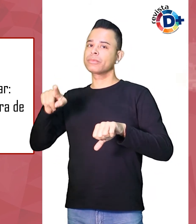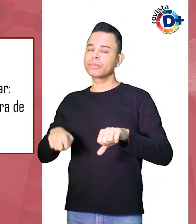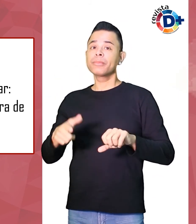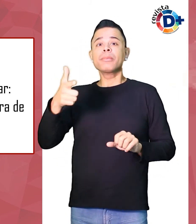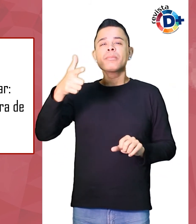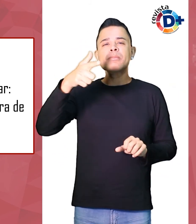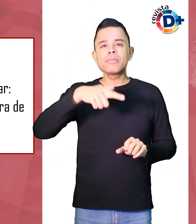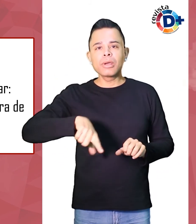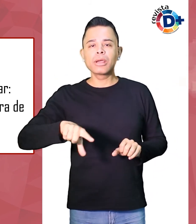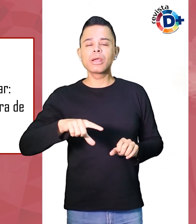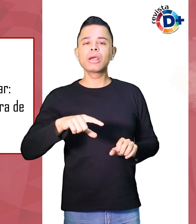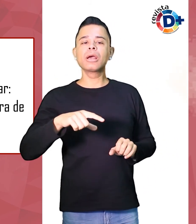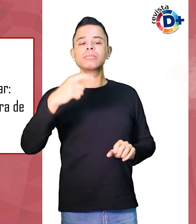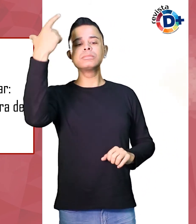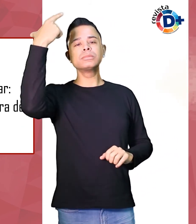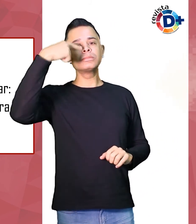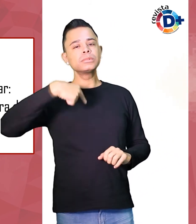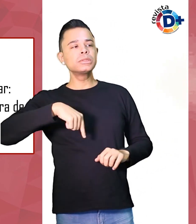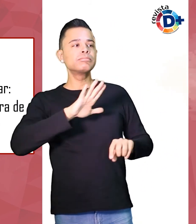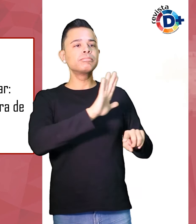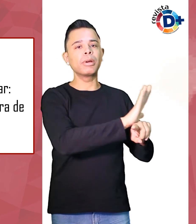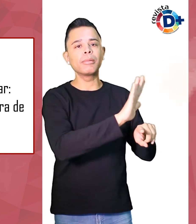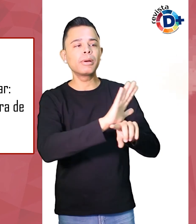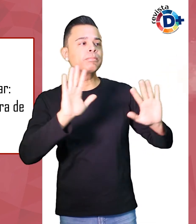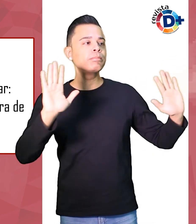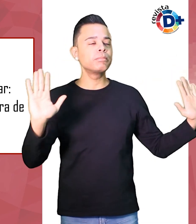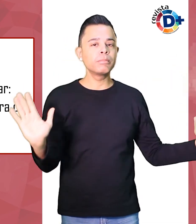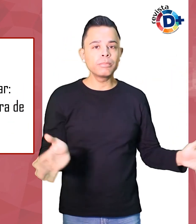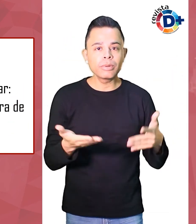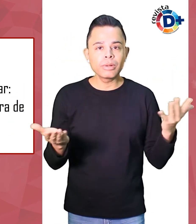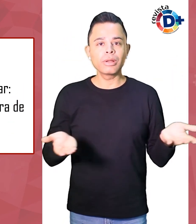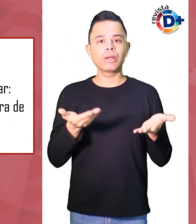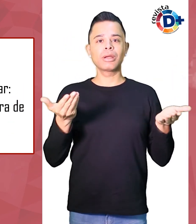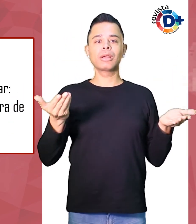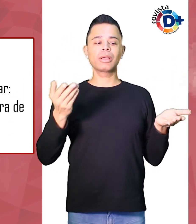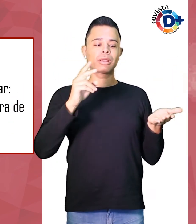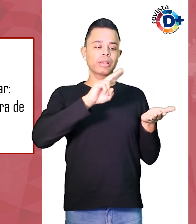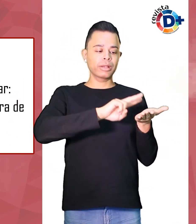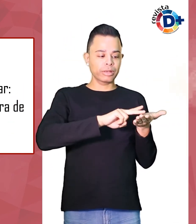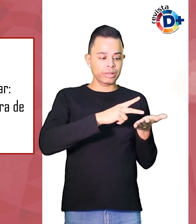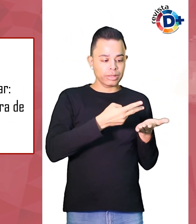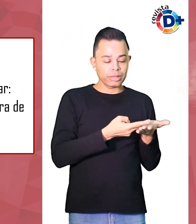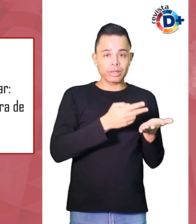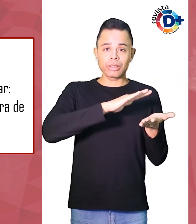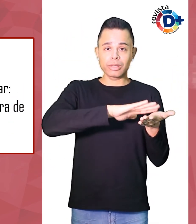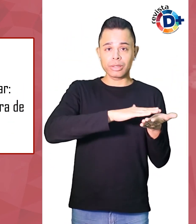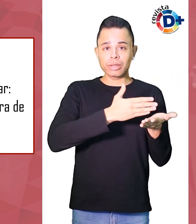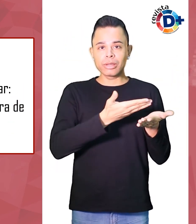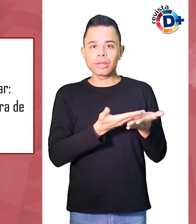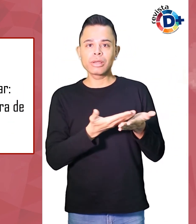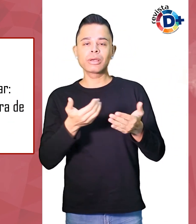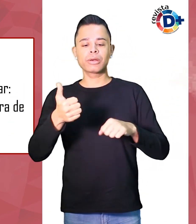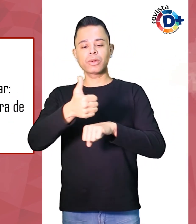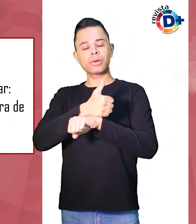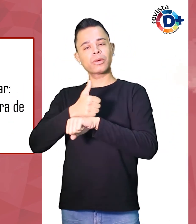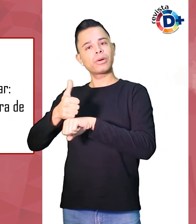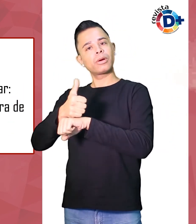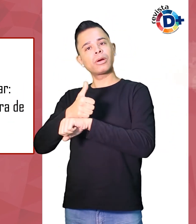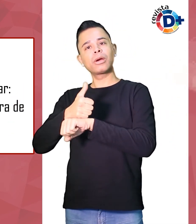agente de construção e reflexão do ato interpretativo e da profissionalização da categoria